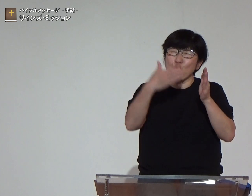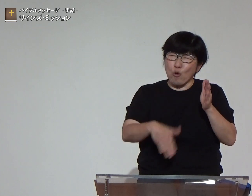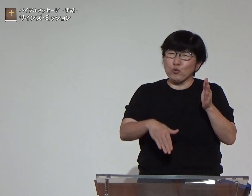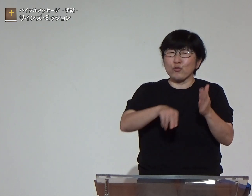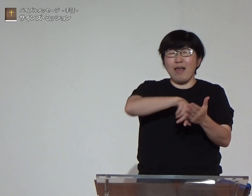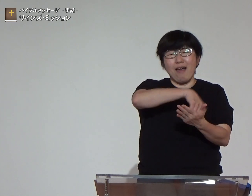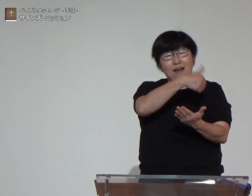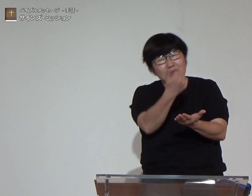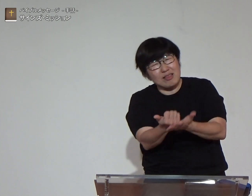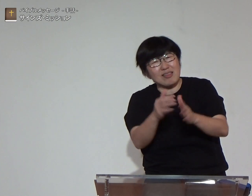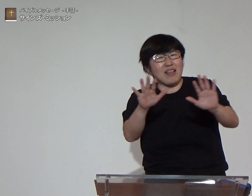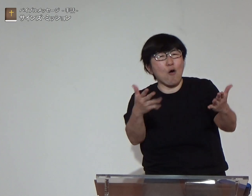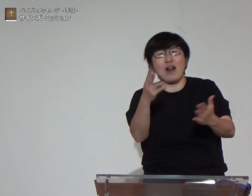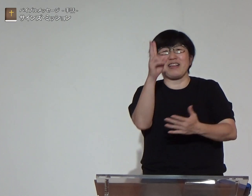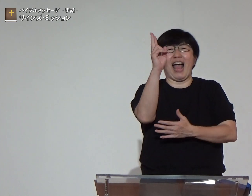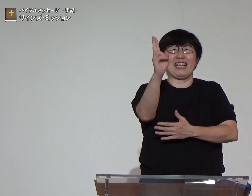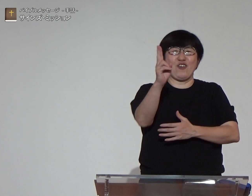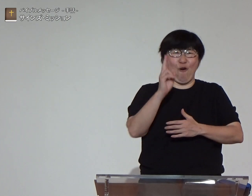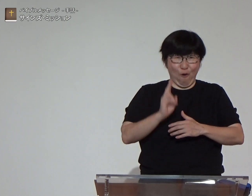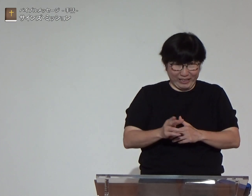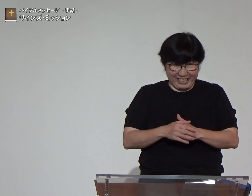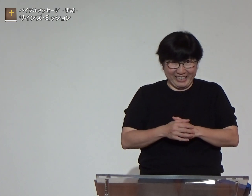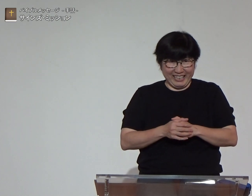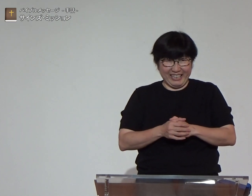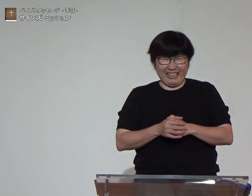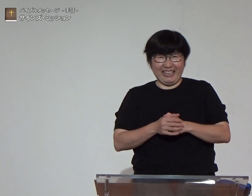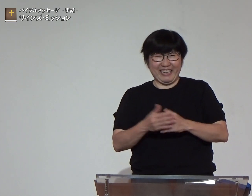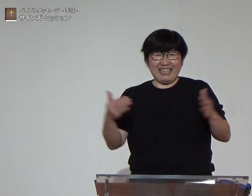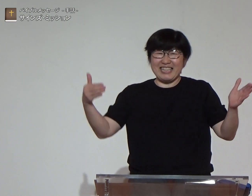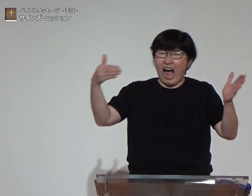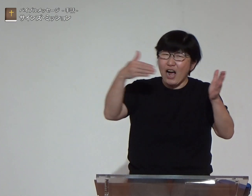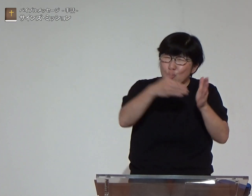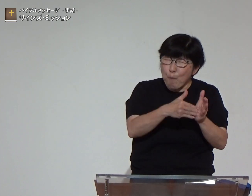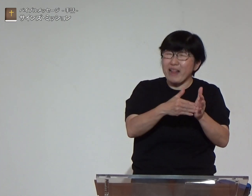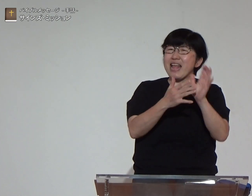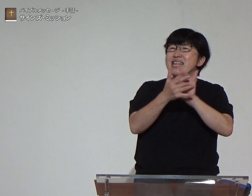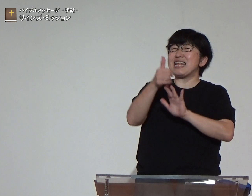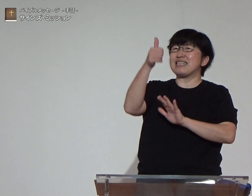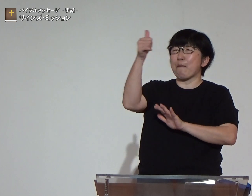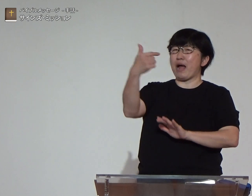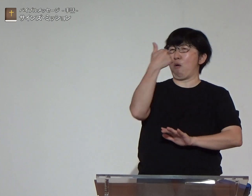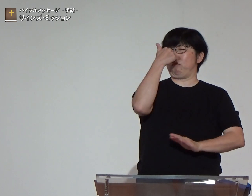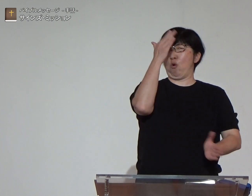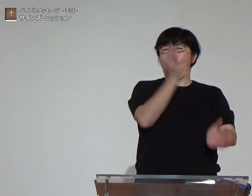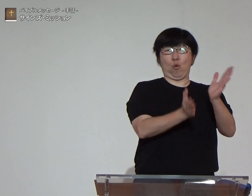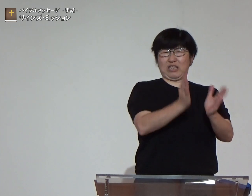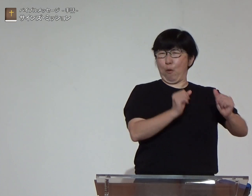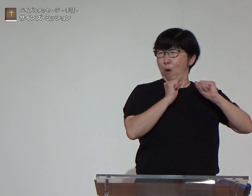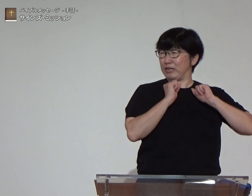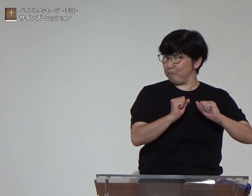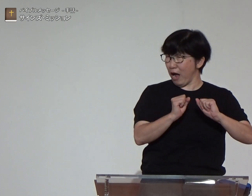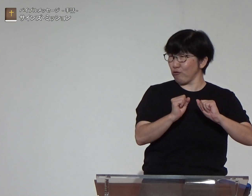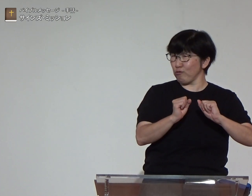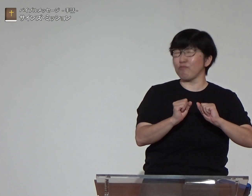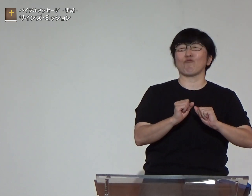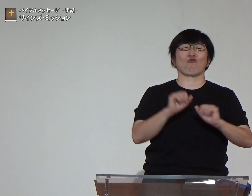私たちが途中で倒れてしまわないように最後までイエス様は